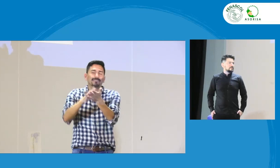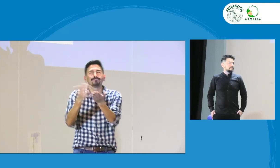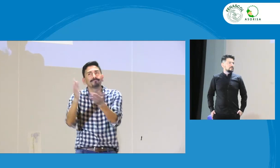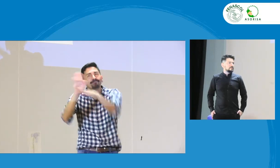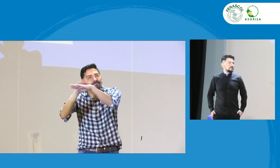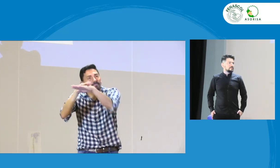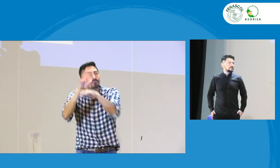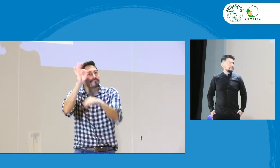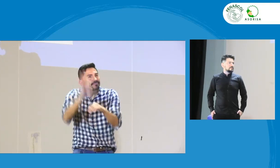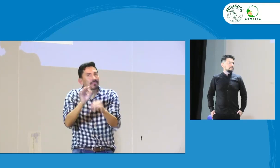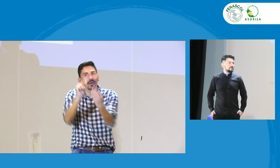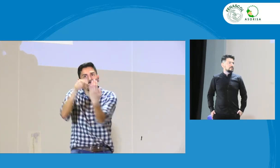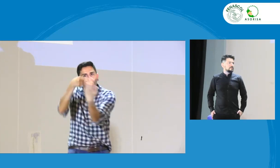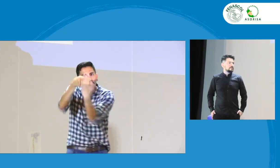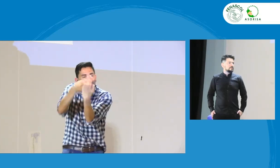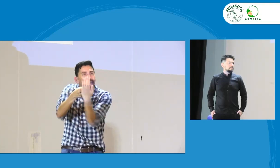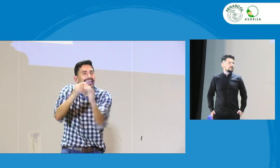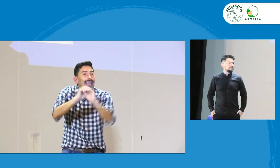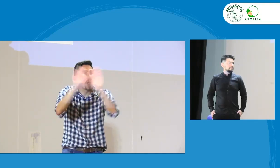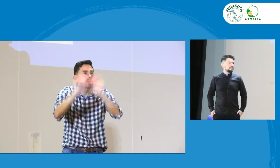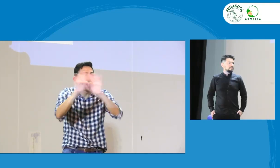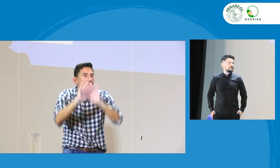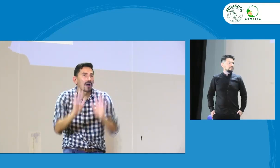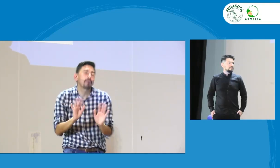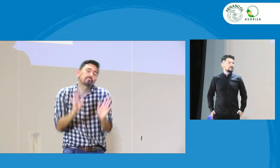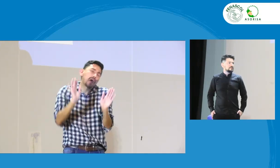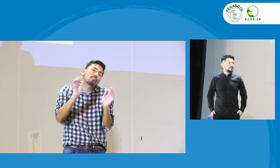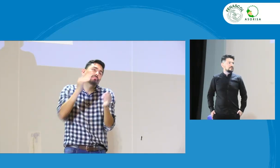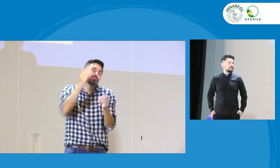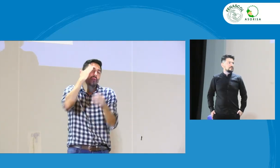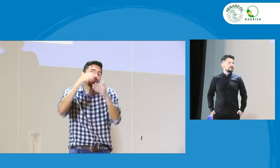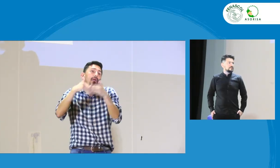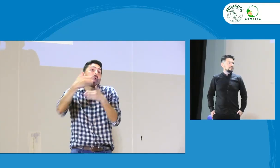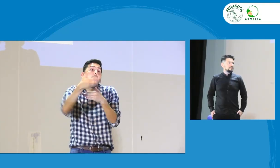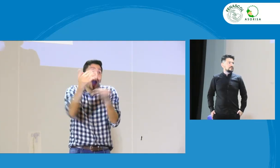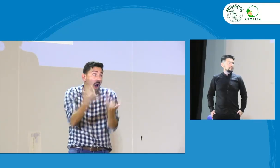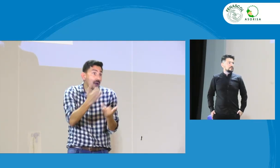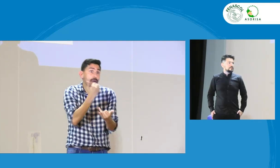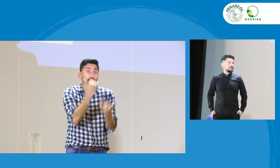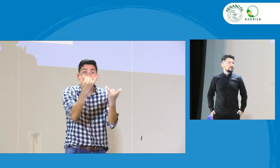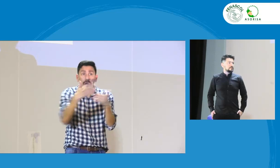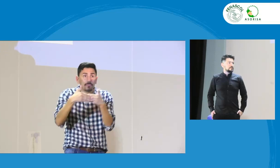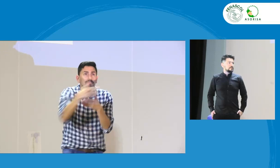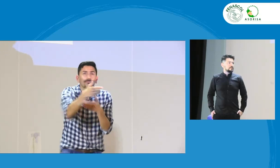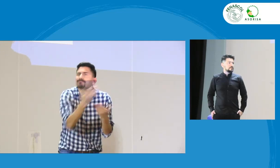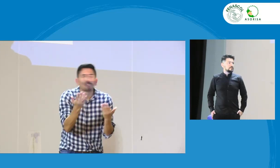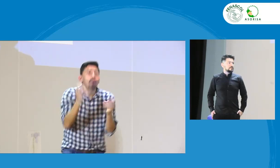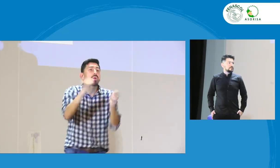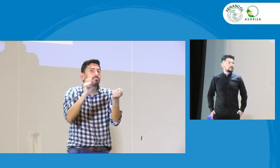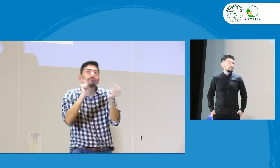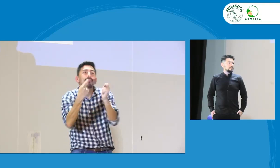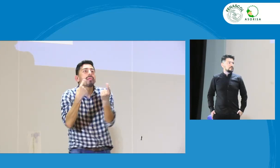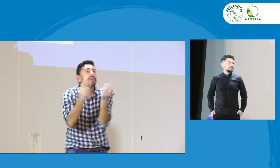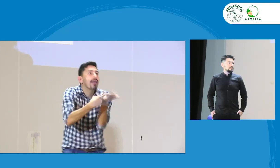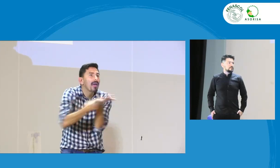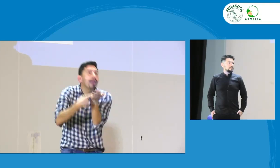desacuerdo y se han hecho estas recomendaciones y estas aclaraciones. entonces hemos estado hablando,